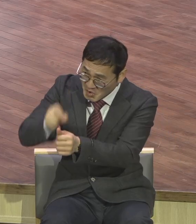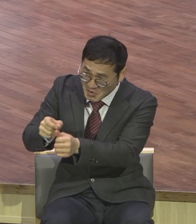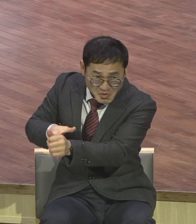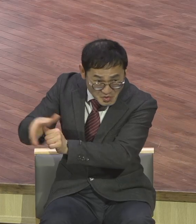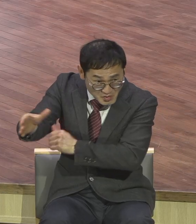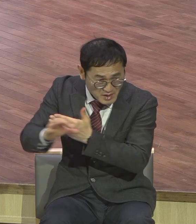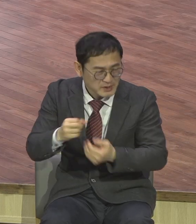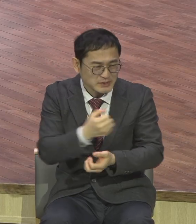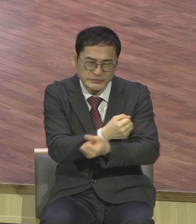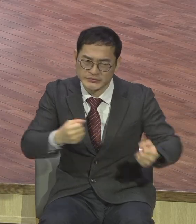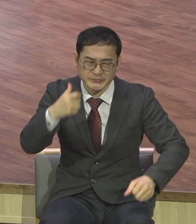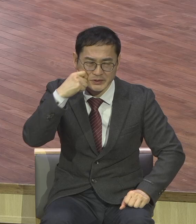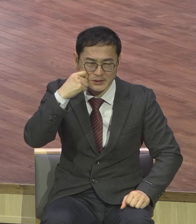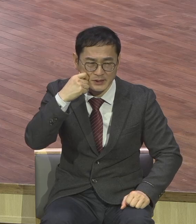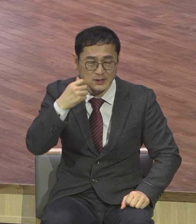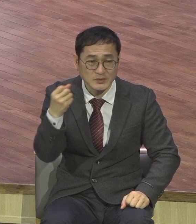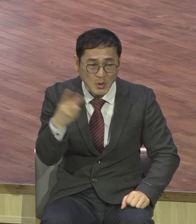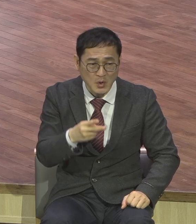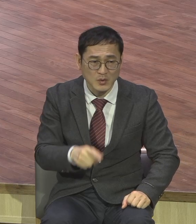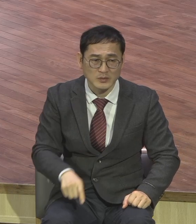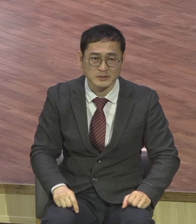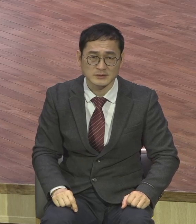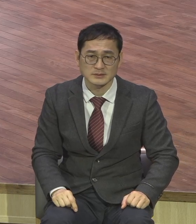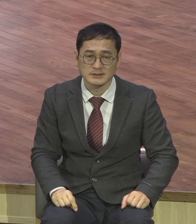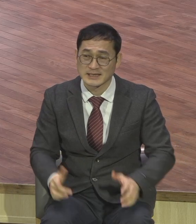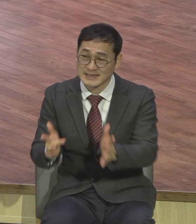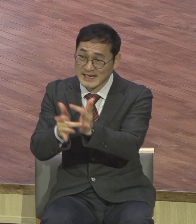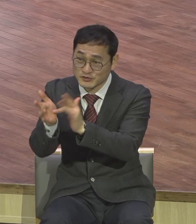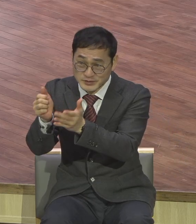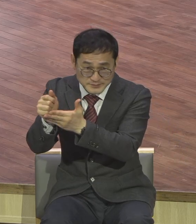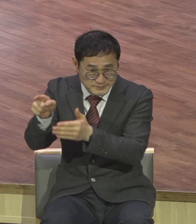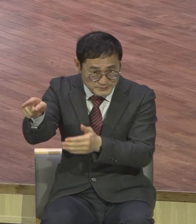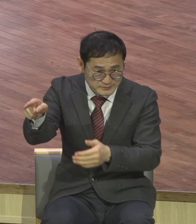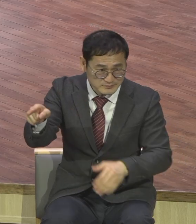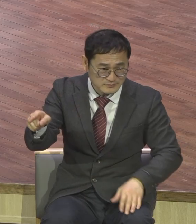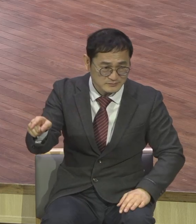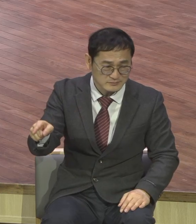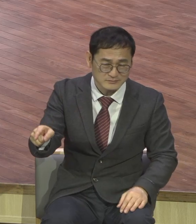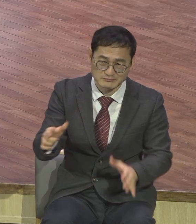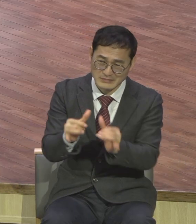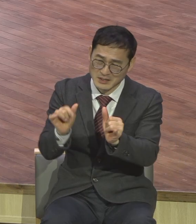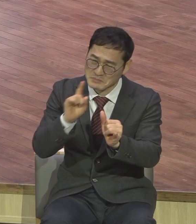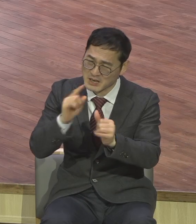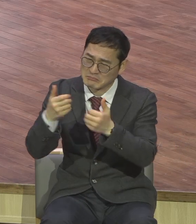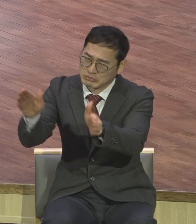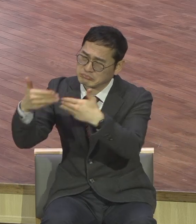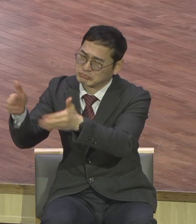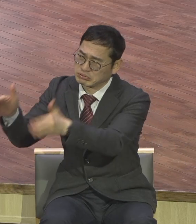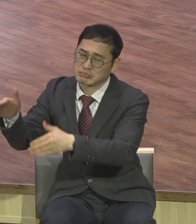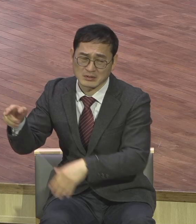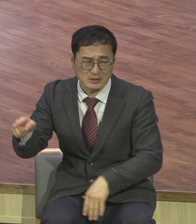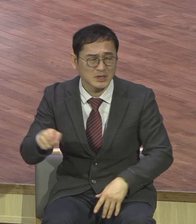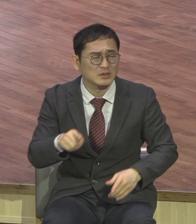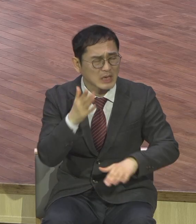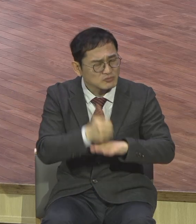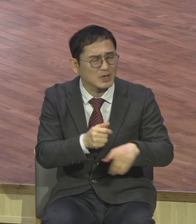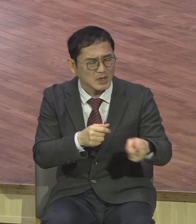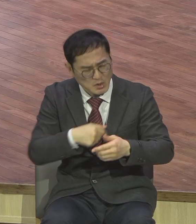누구든지 말로 인자를 거역하면 사심을 얻되 누구든지 말로 성령을 거역하면 이 세상과 오는